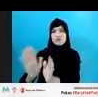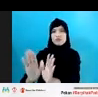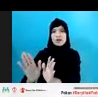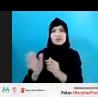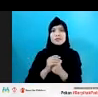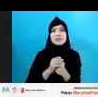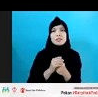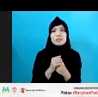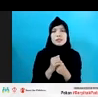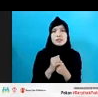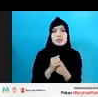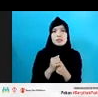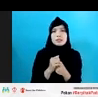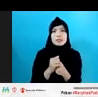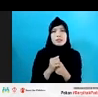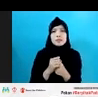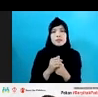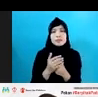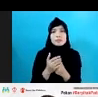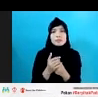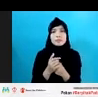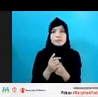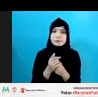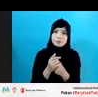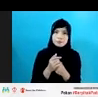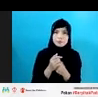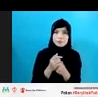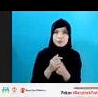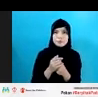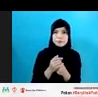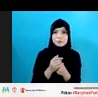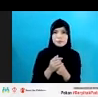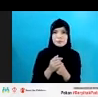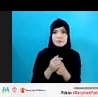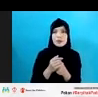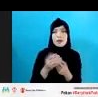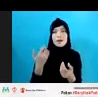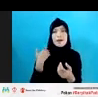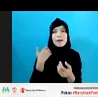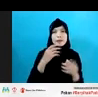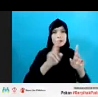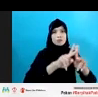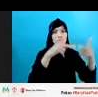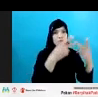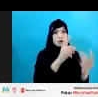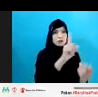atau di setting sosial, bukan, tapi di ruang. Ada ruang satu lagi yang